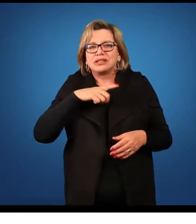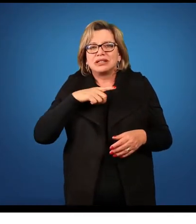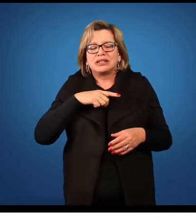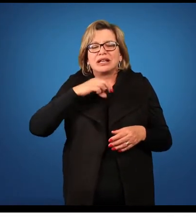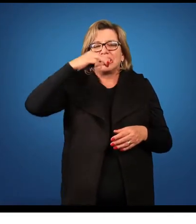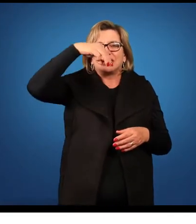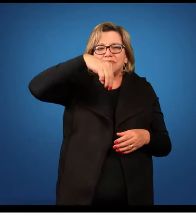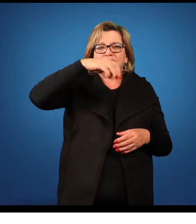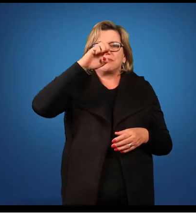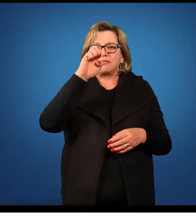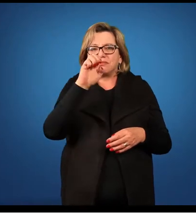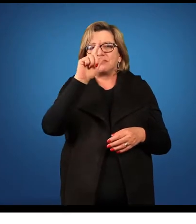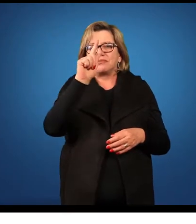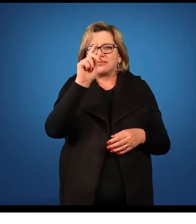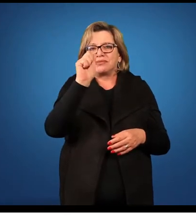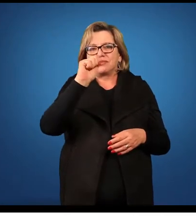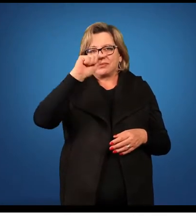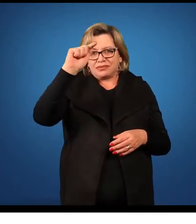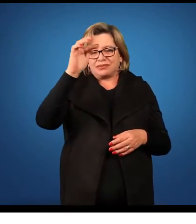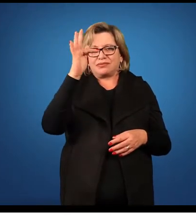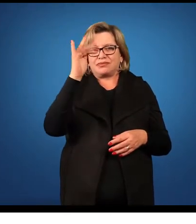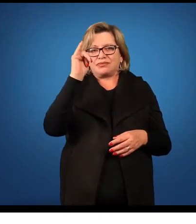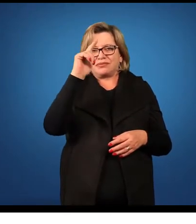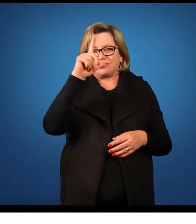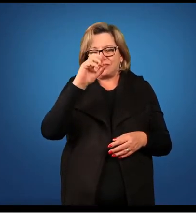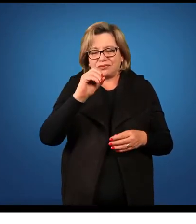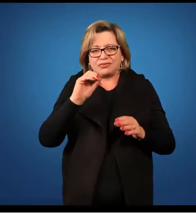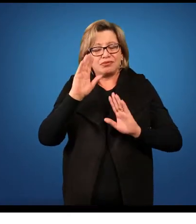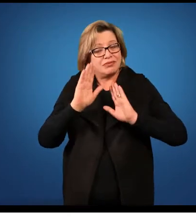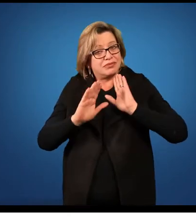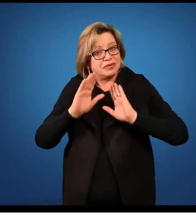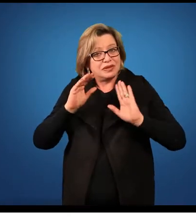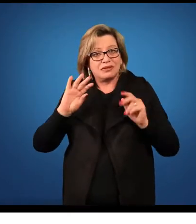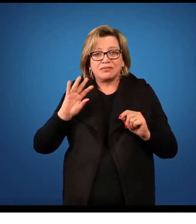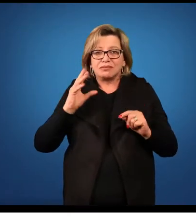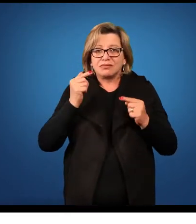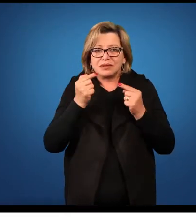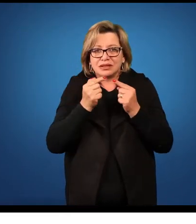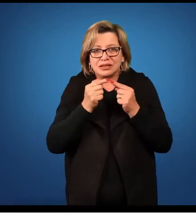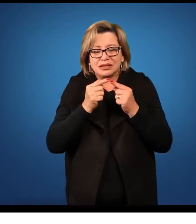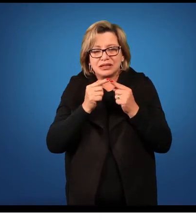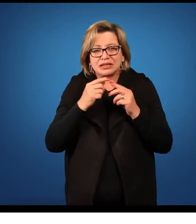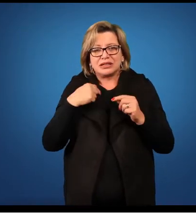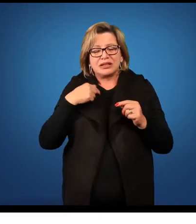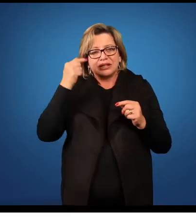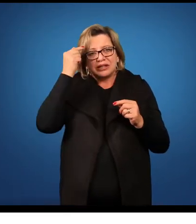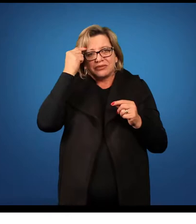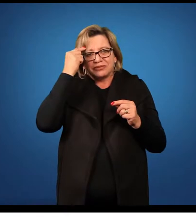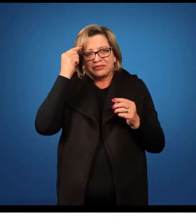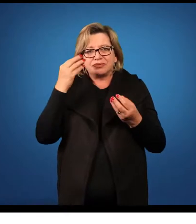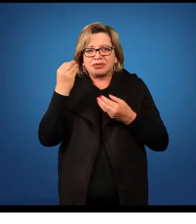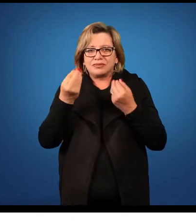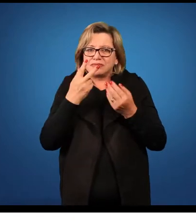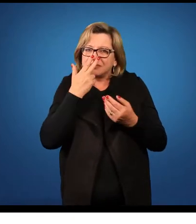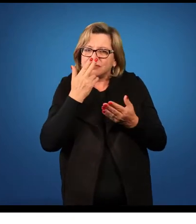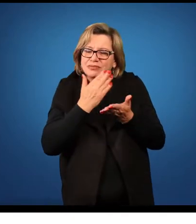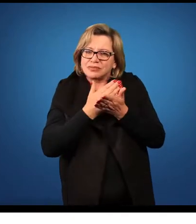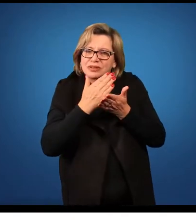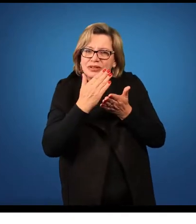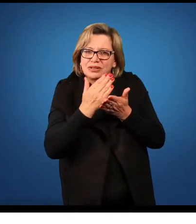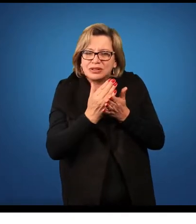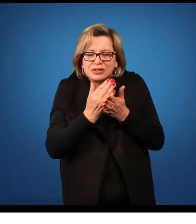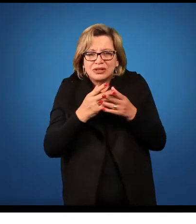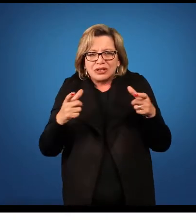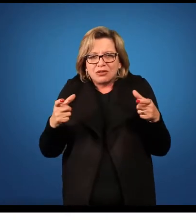megáfilo. O megáfilo provavelmente, de acordo com uma hipótese, ele originou-se a partir